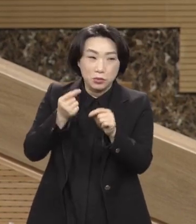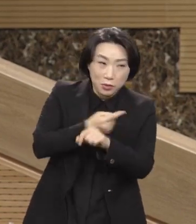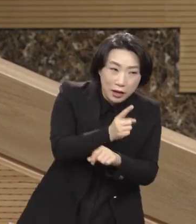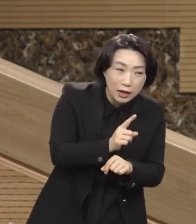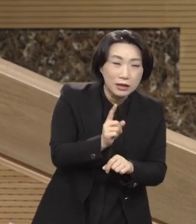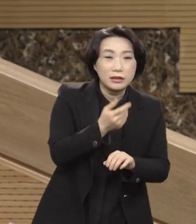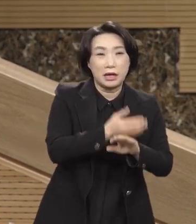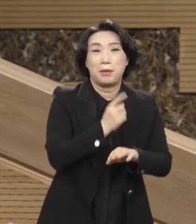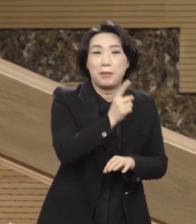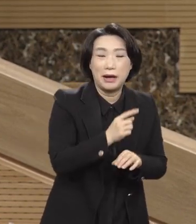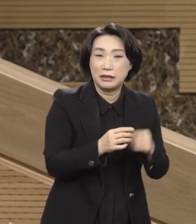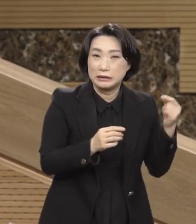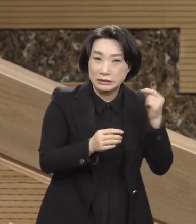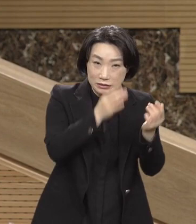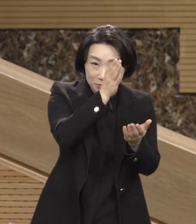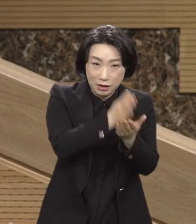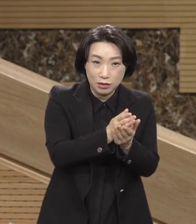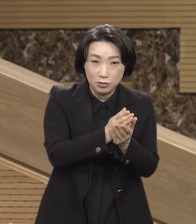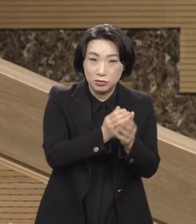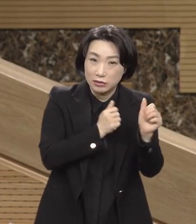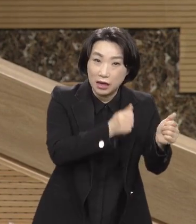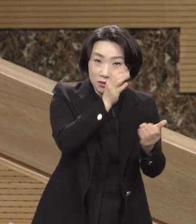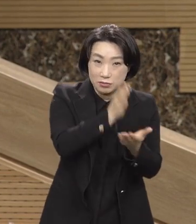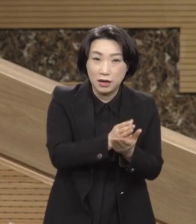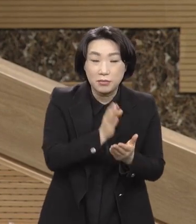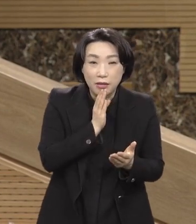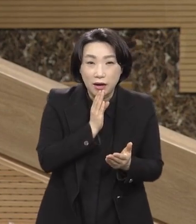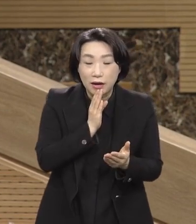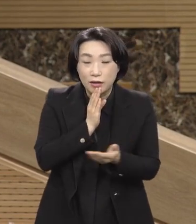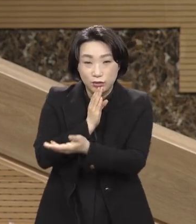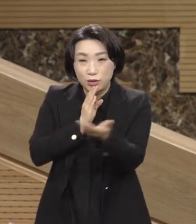이게 신앙 생활의 정통적으로 잊어서는 안 되는 거에요.